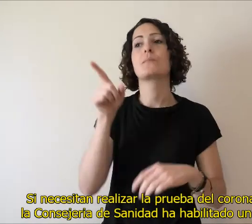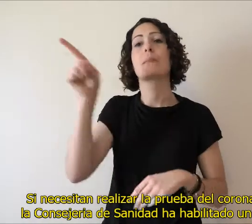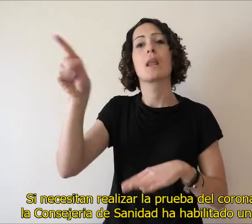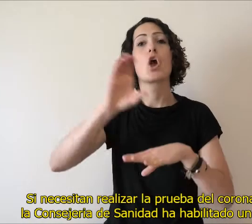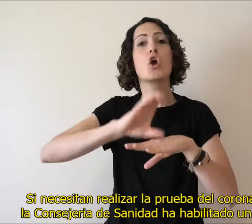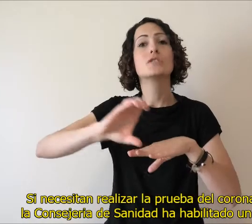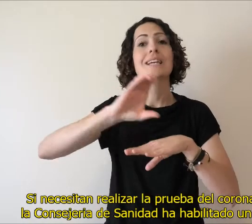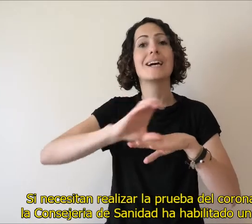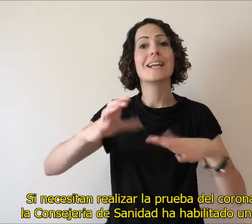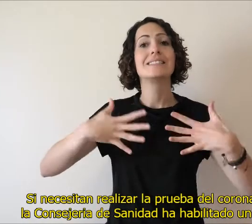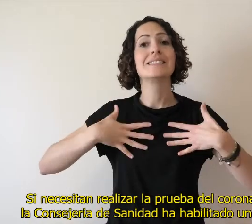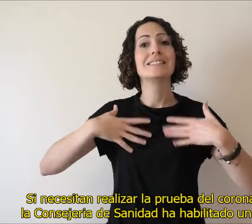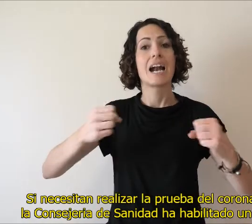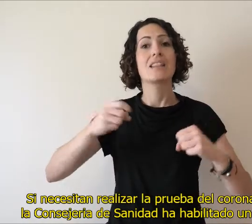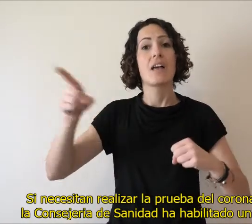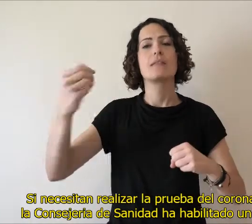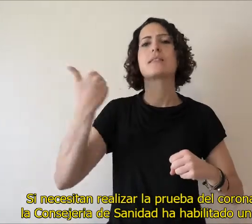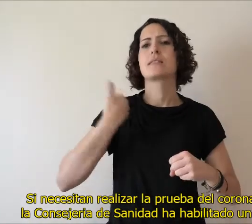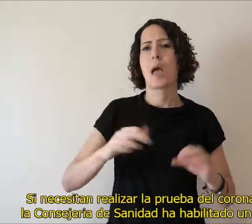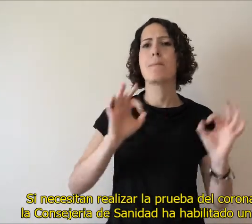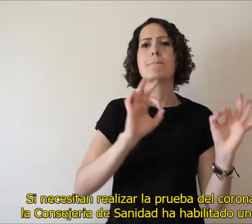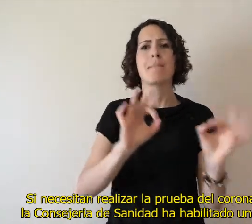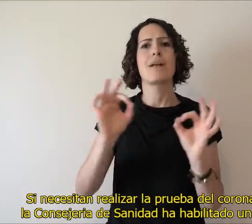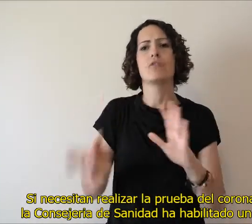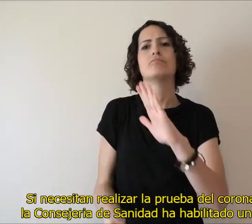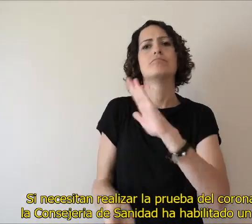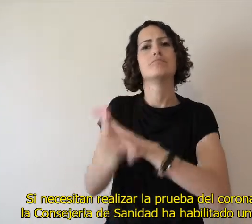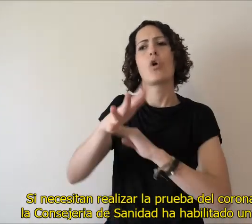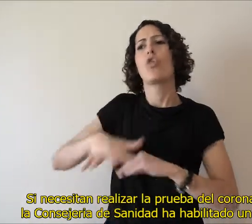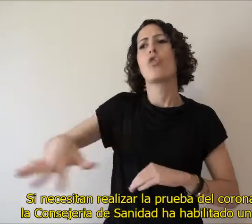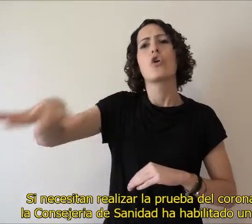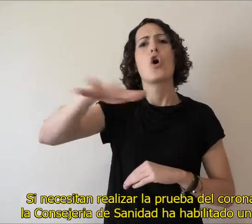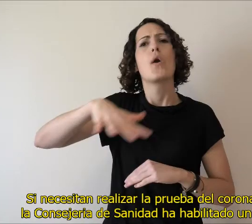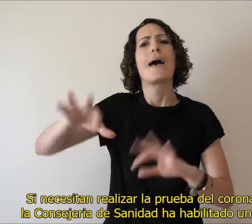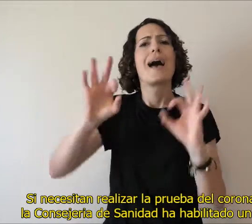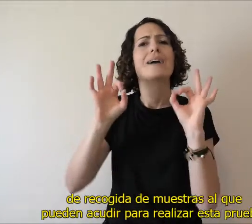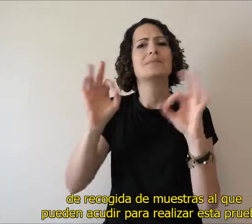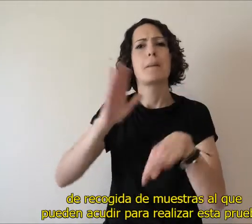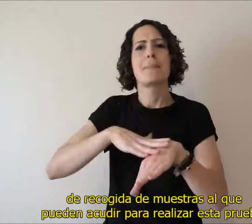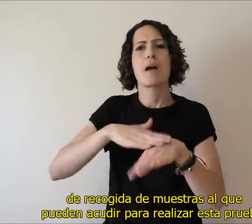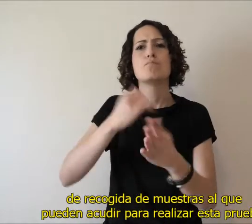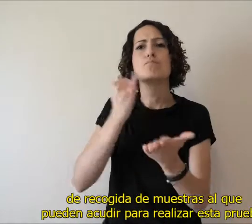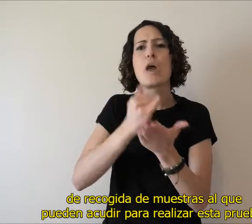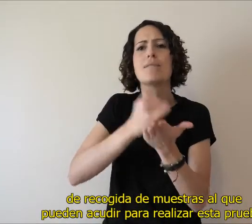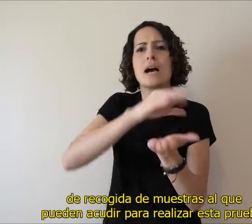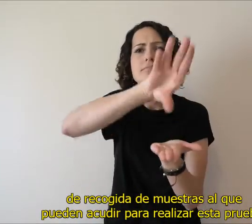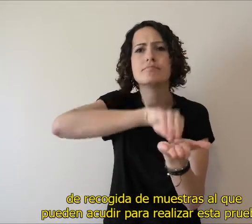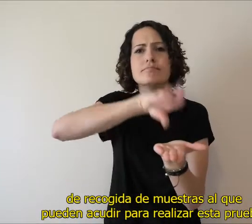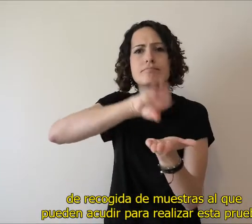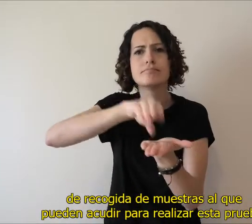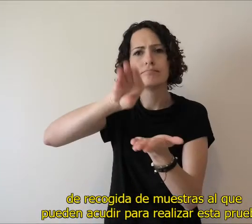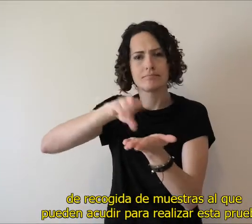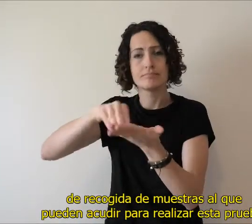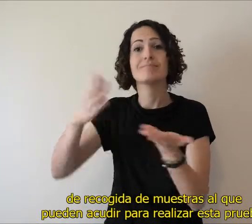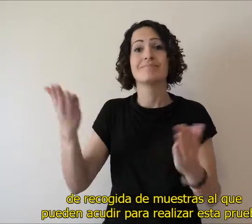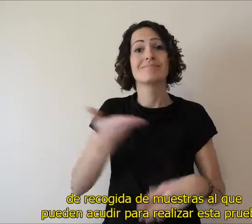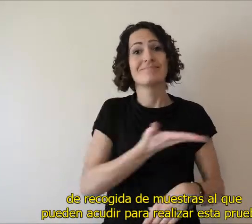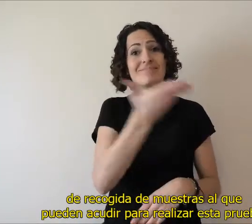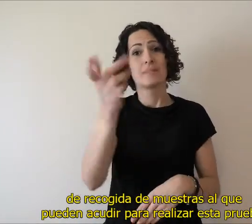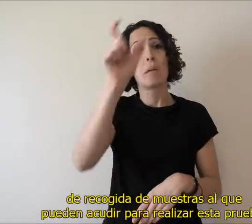del coronavirus la Consejería de Sanidad ha habilitado un punto de recogida de muestras al